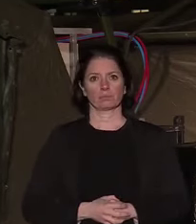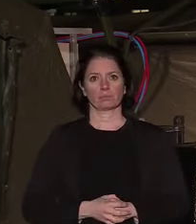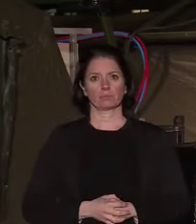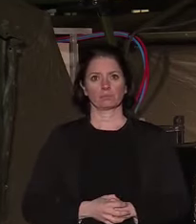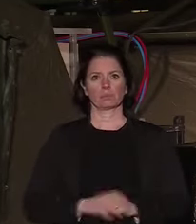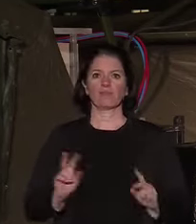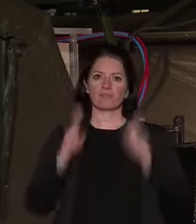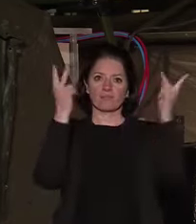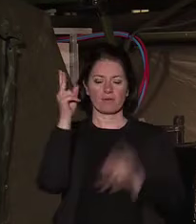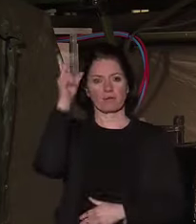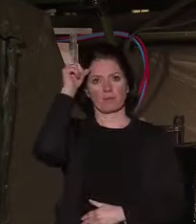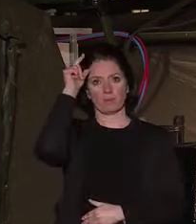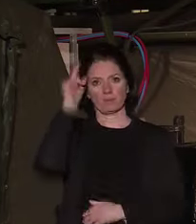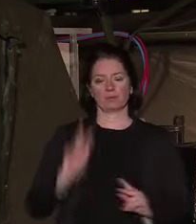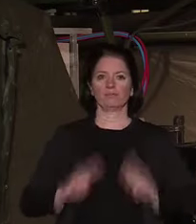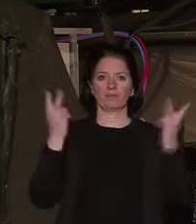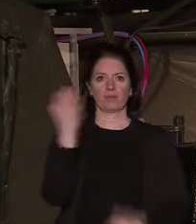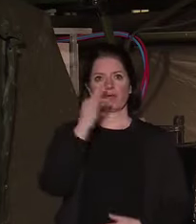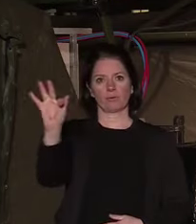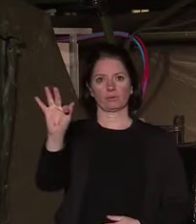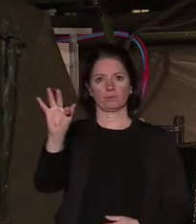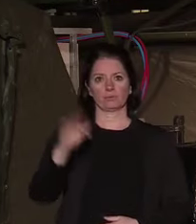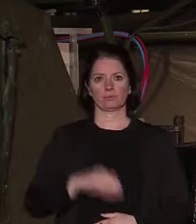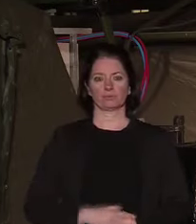Vive la République et vive la France. la France. Sous